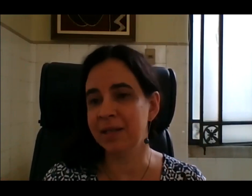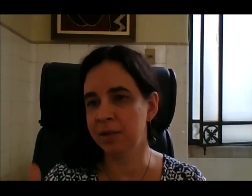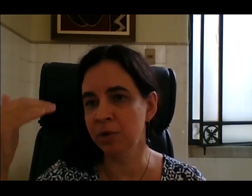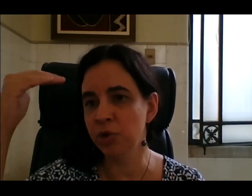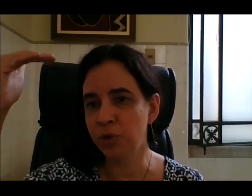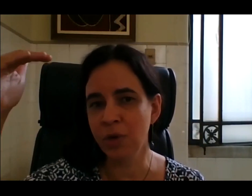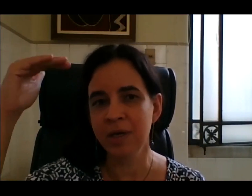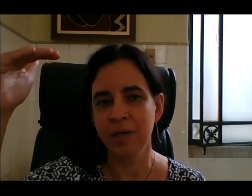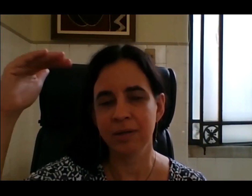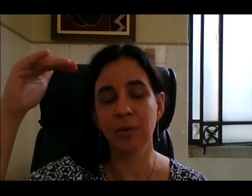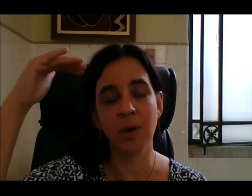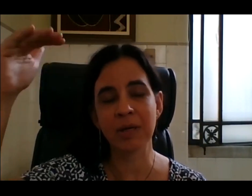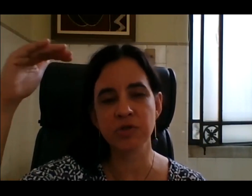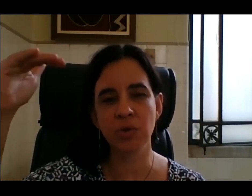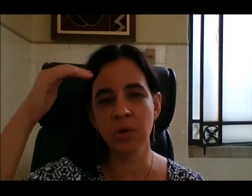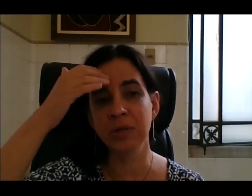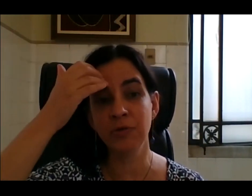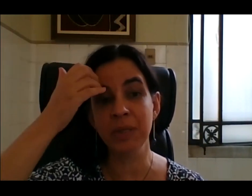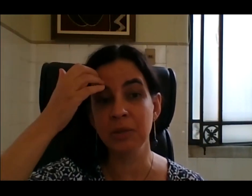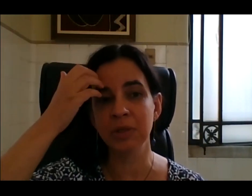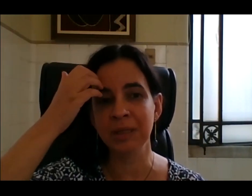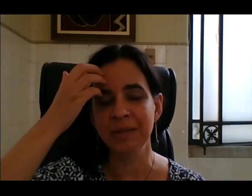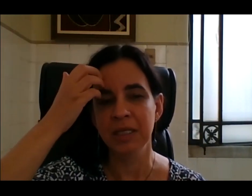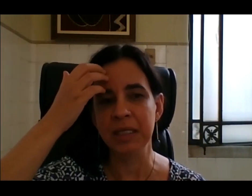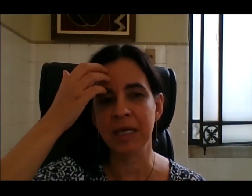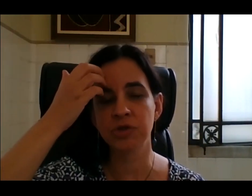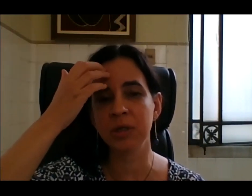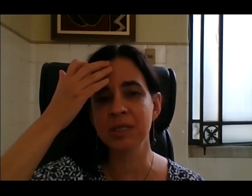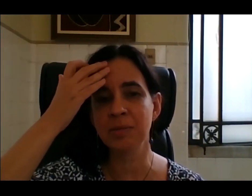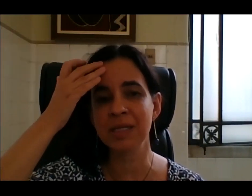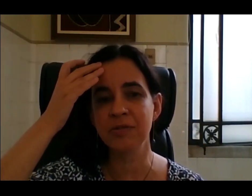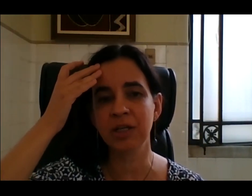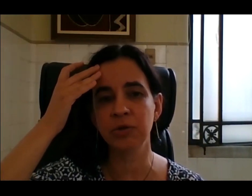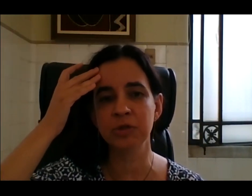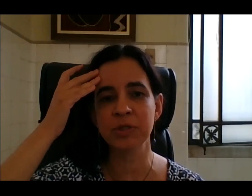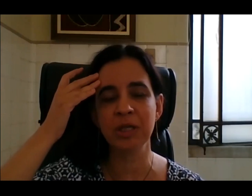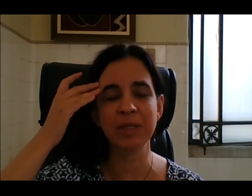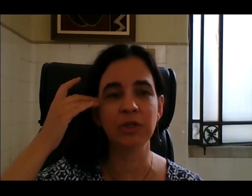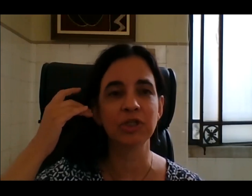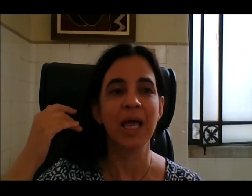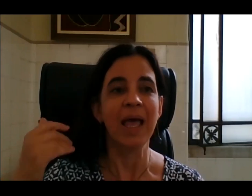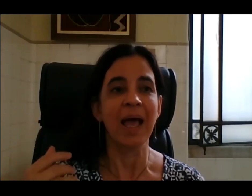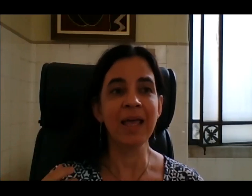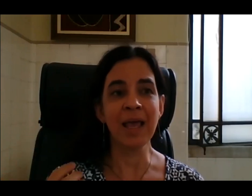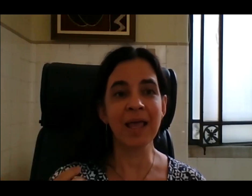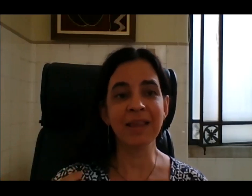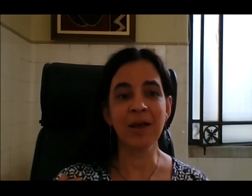eliminada, não adotou não alcançou o nível mínimo e as cotas são classificatórias quando a gente eliminatória. Aí, tem